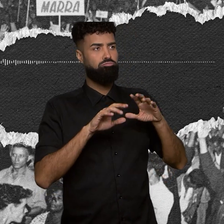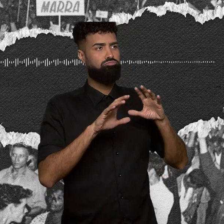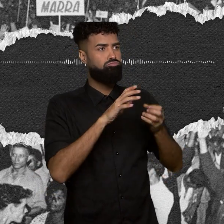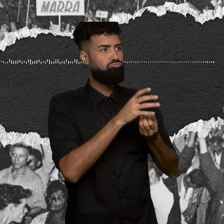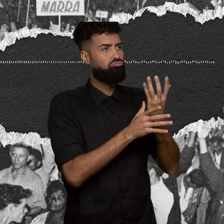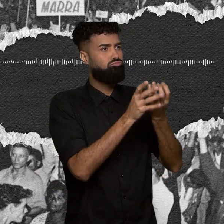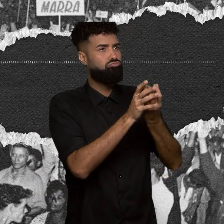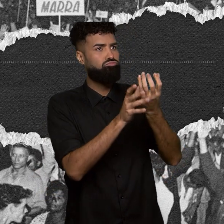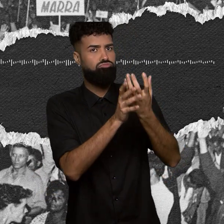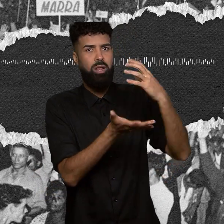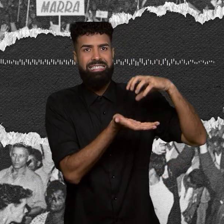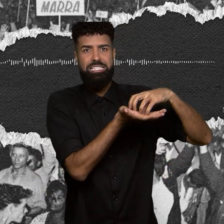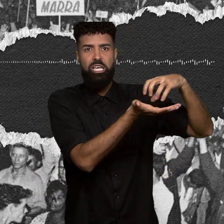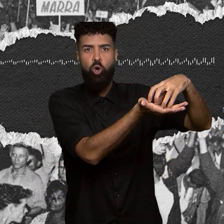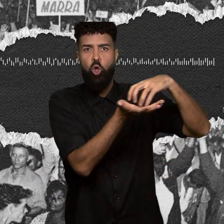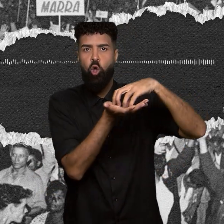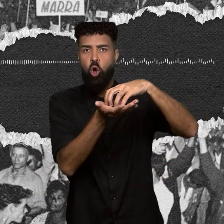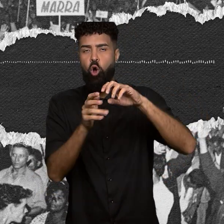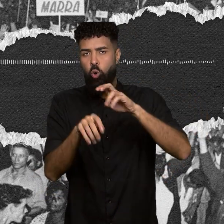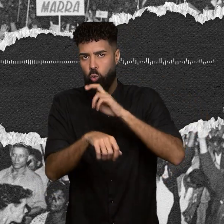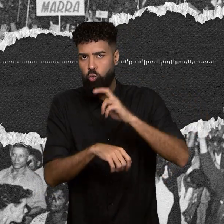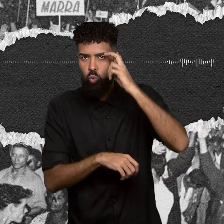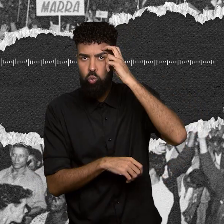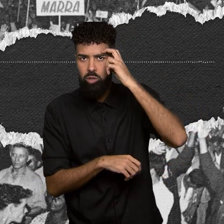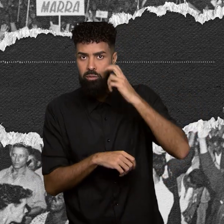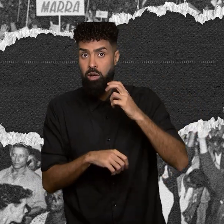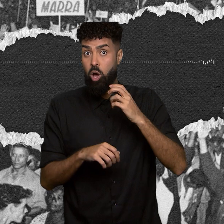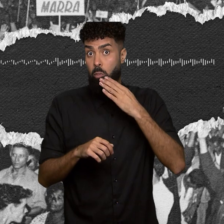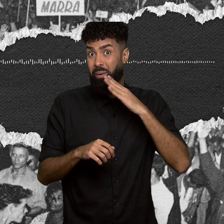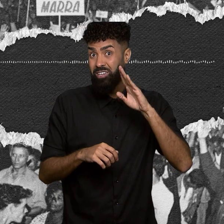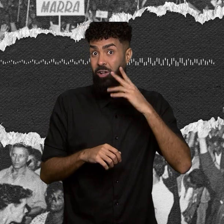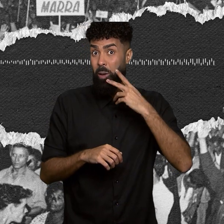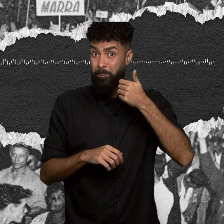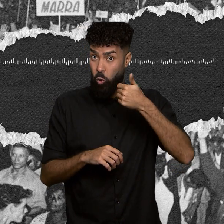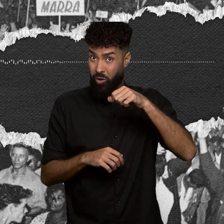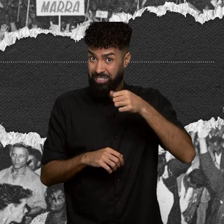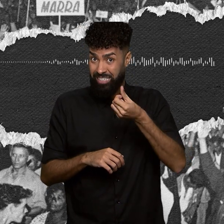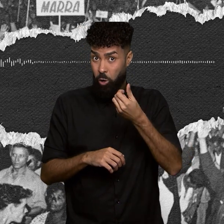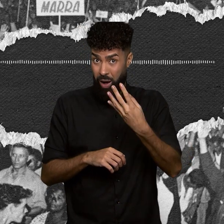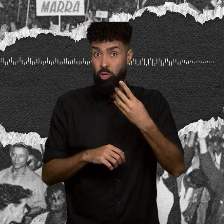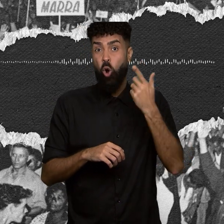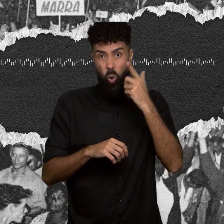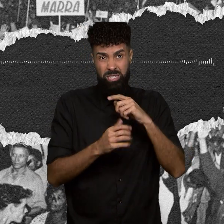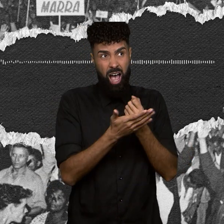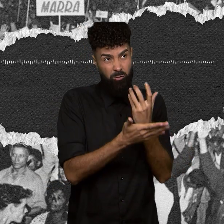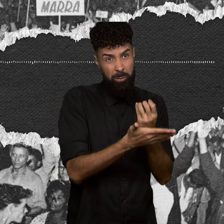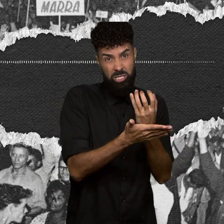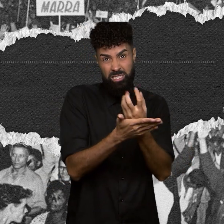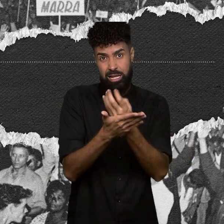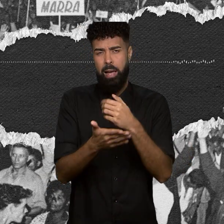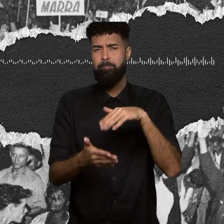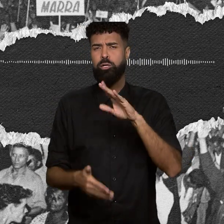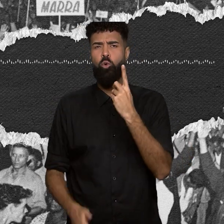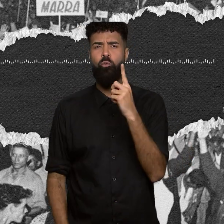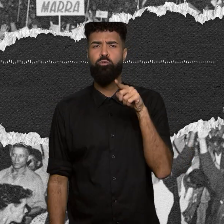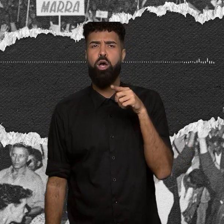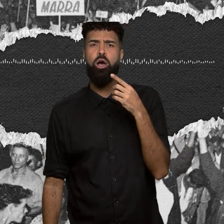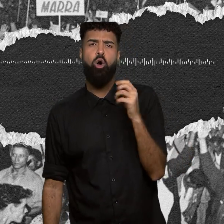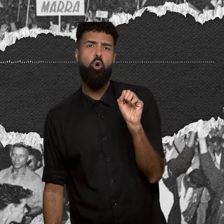prometia alfabetizar, ainda em 1964, mais de 1 milhão e 800 mil pessoas. No nosso mundo